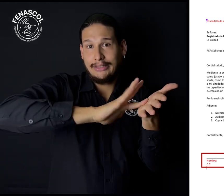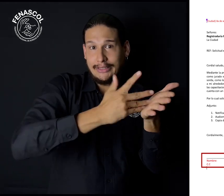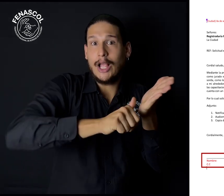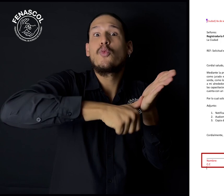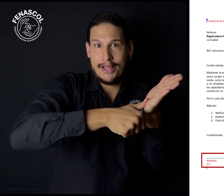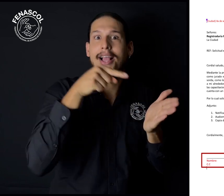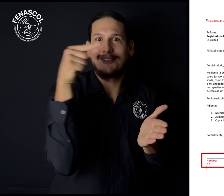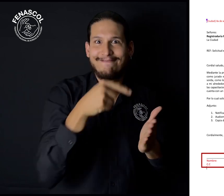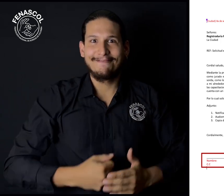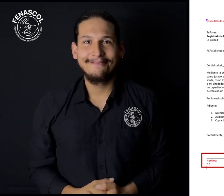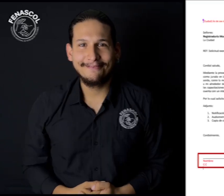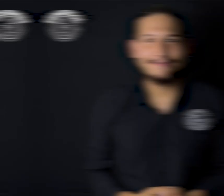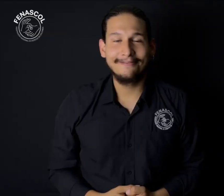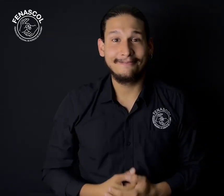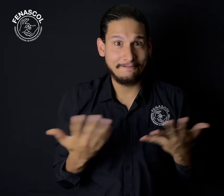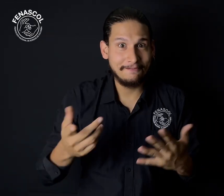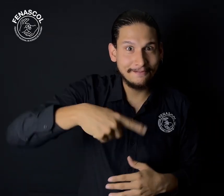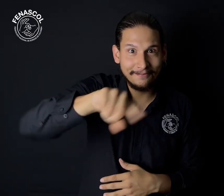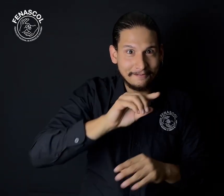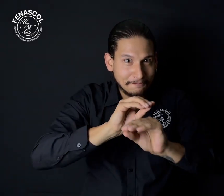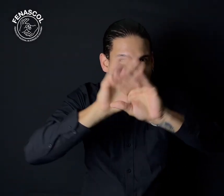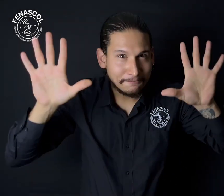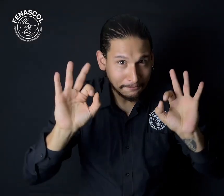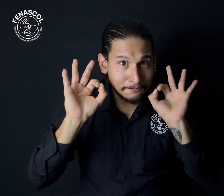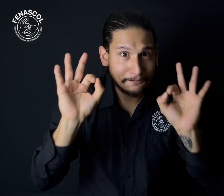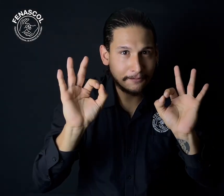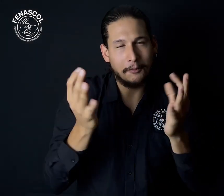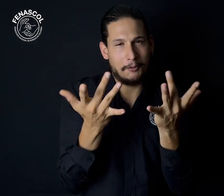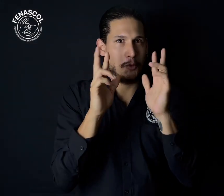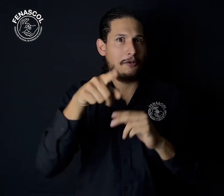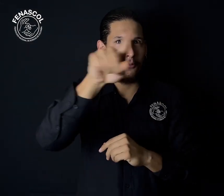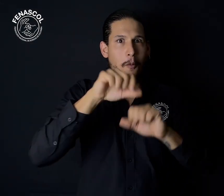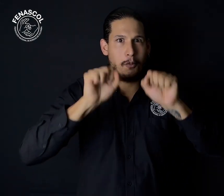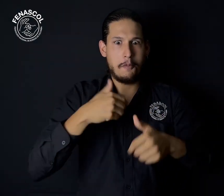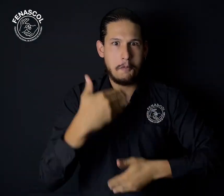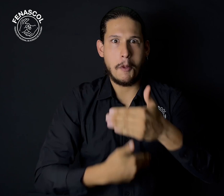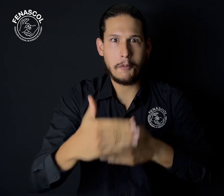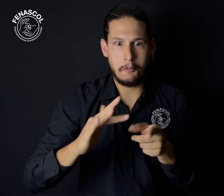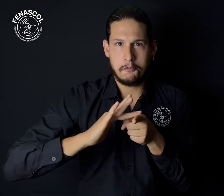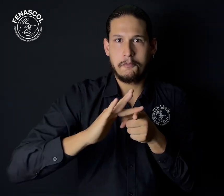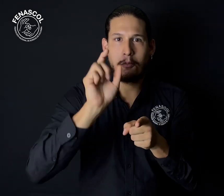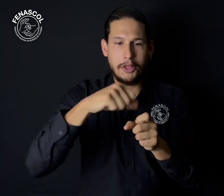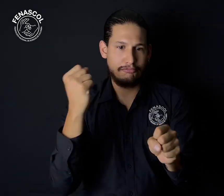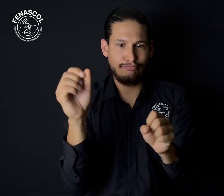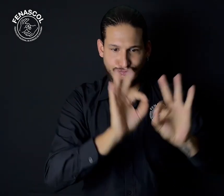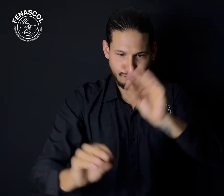registraduría. Espero que les haya quedado claro. Ustedes pueden hacer este proceso de